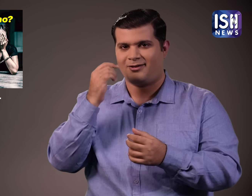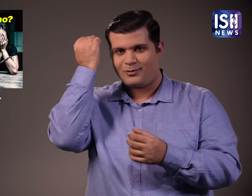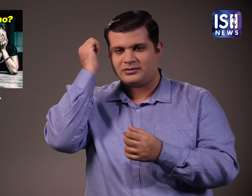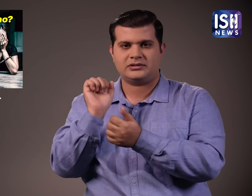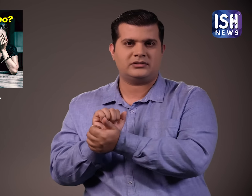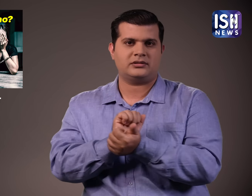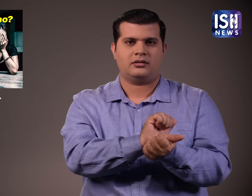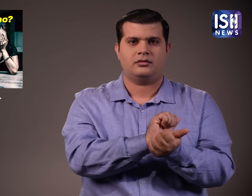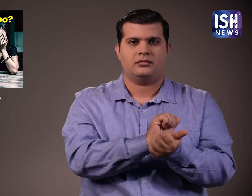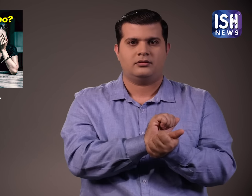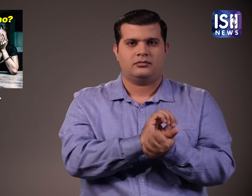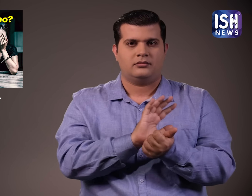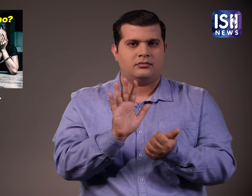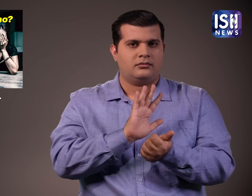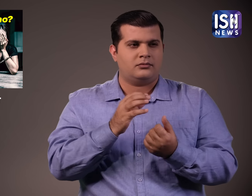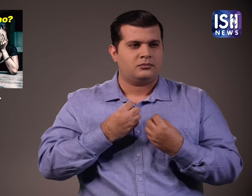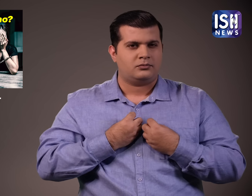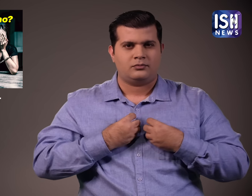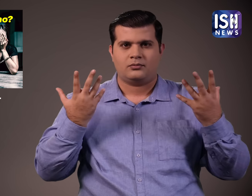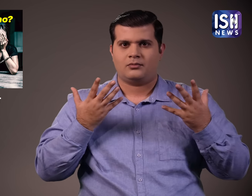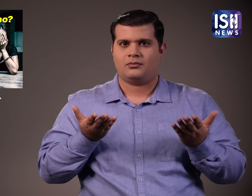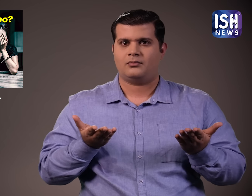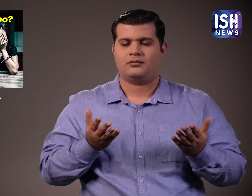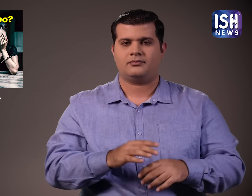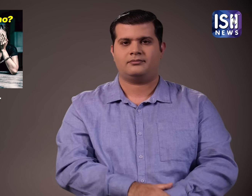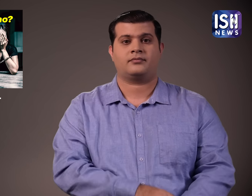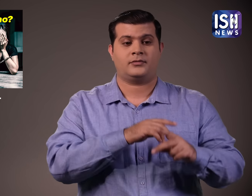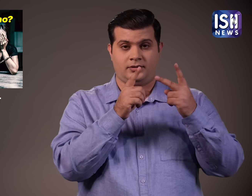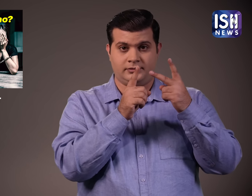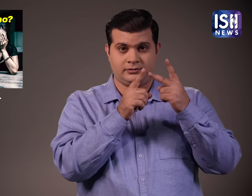रुकसाना को अरेस्ट कर लिया कितना शौकिंग है